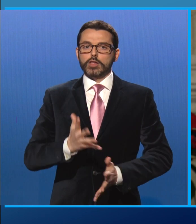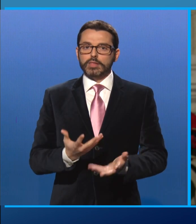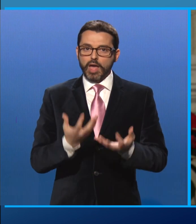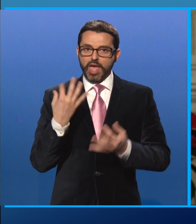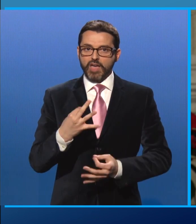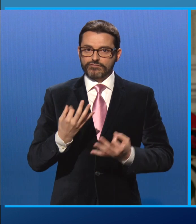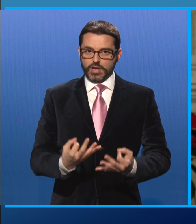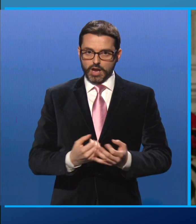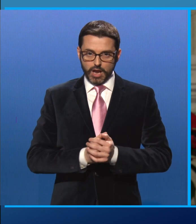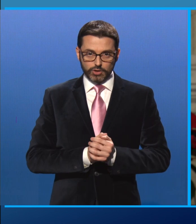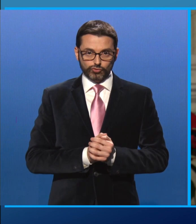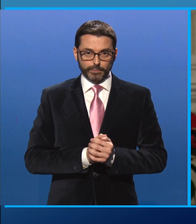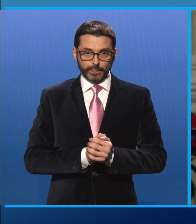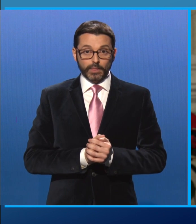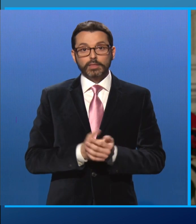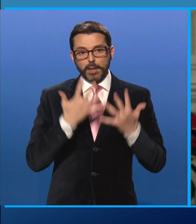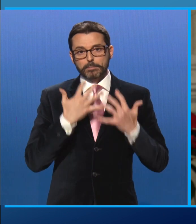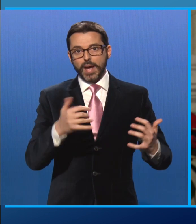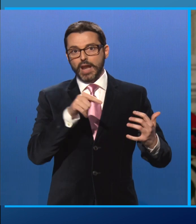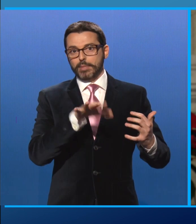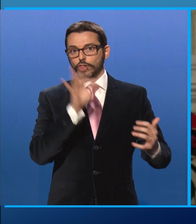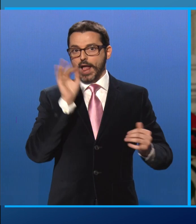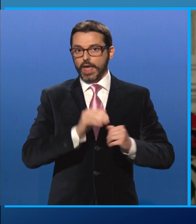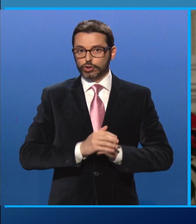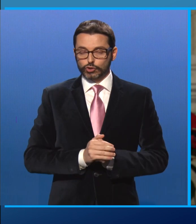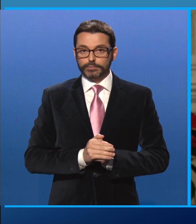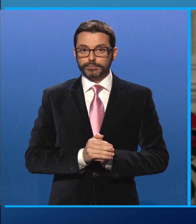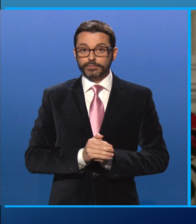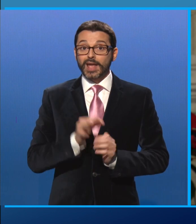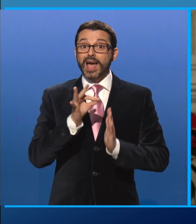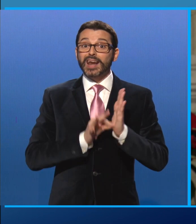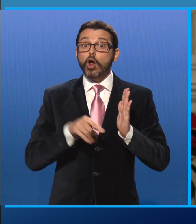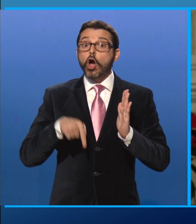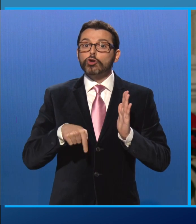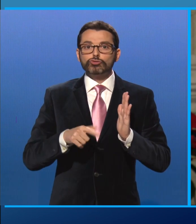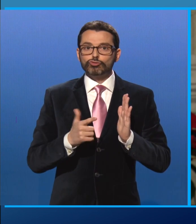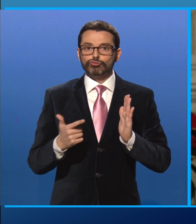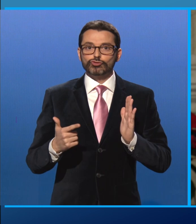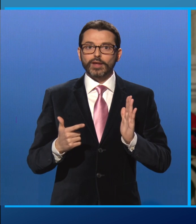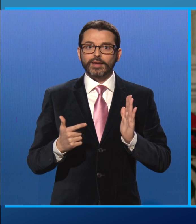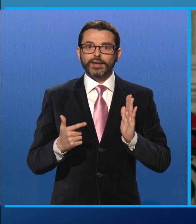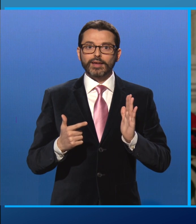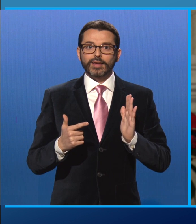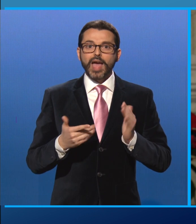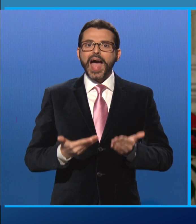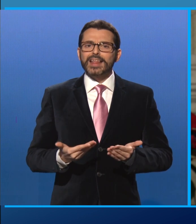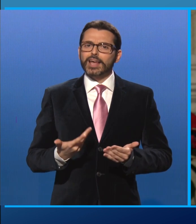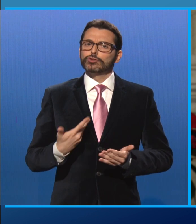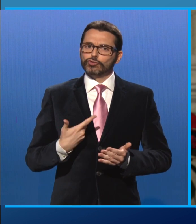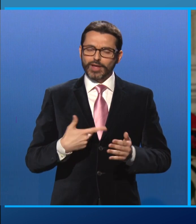applicazione nel Parlamento che si elegge. Queste regole oggi non ci sono. Al momento esiste per la Camera una